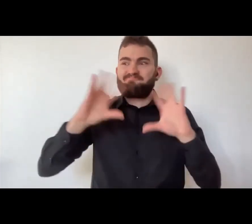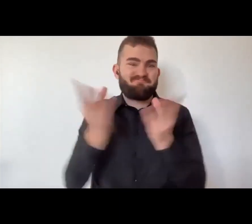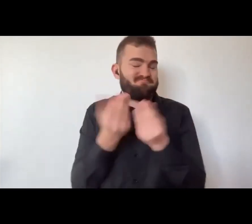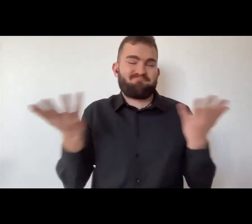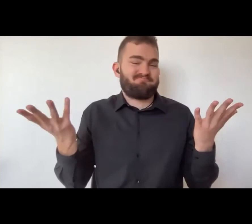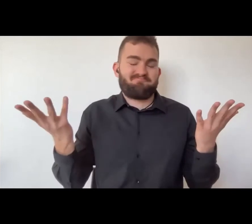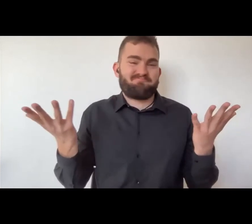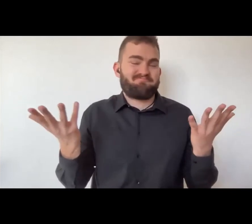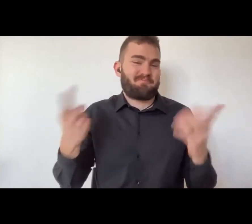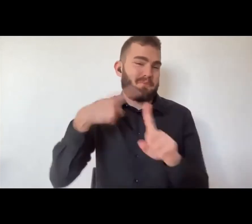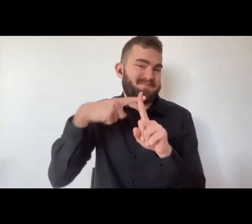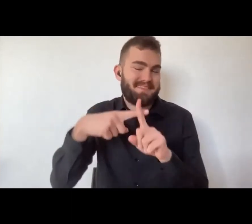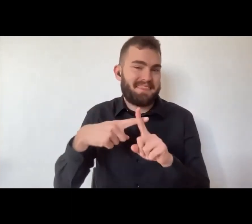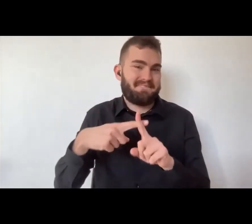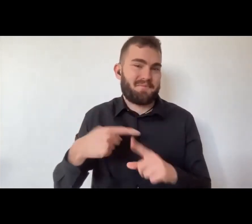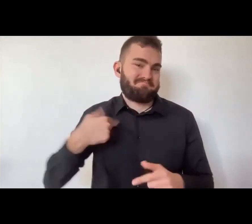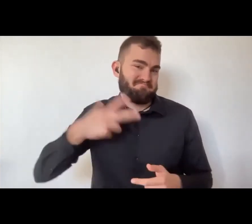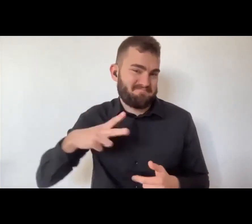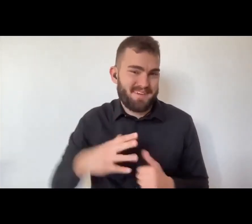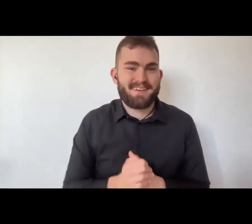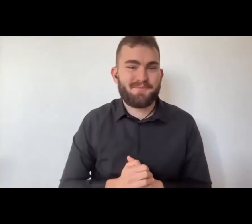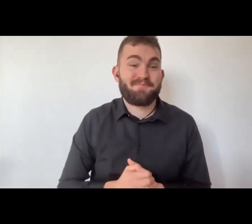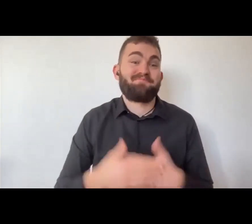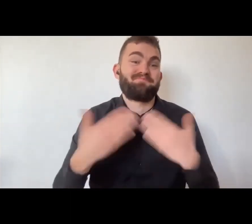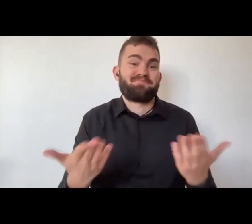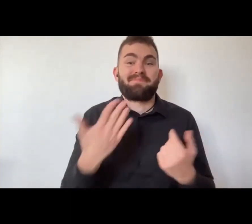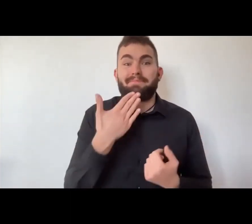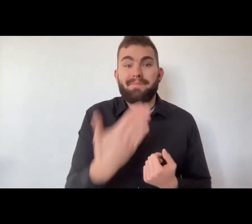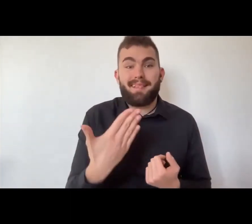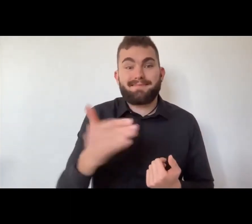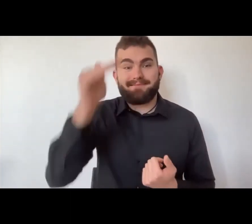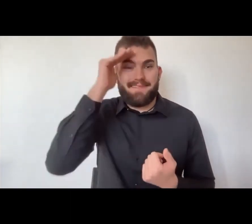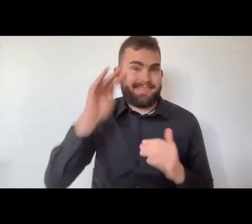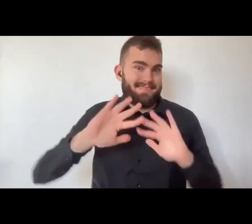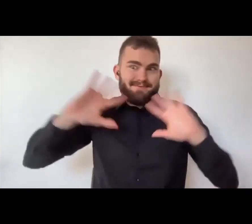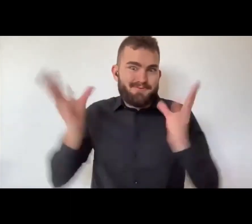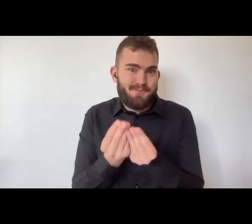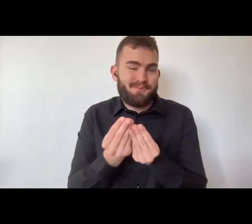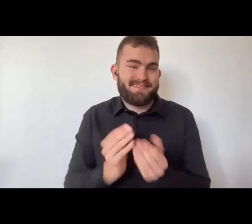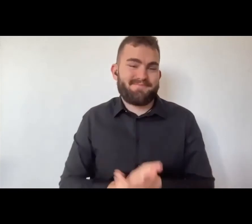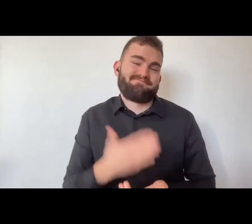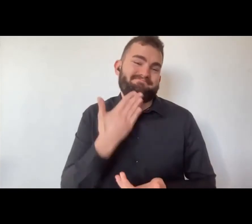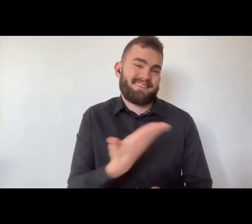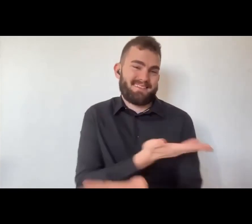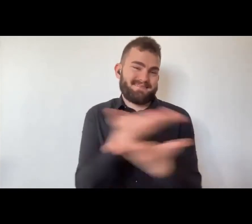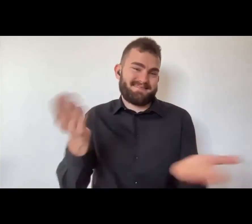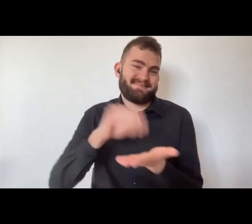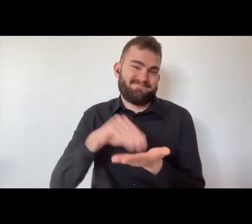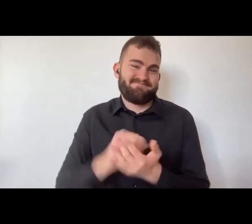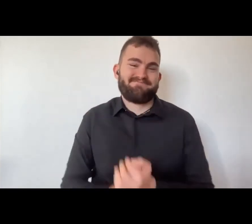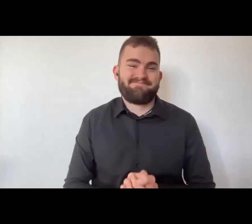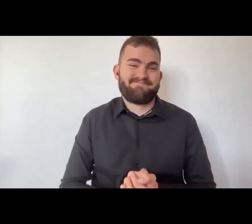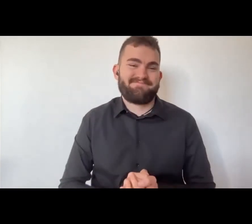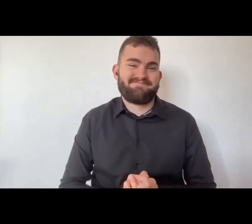fatto conoscere la nostra arte l'arte dei sordi e che sia stata per tutti voi positiva. Grazie dell'attenzione